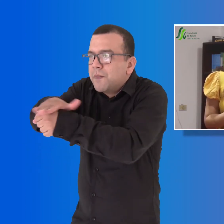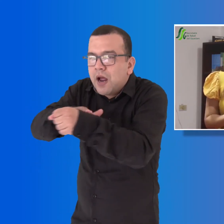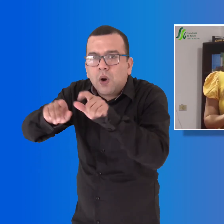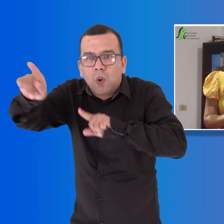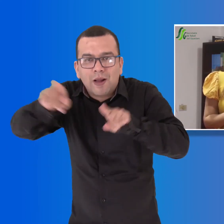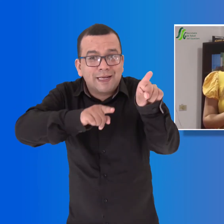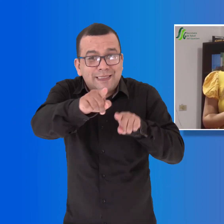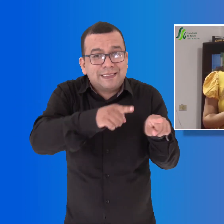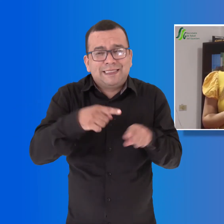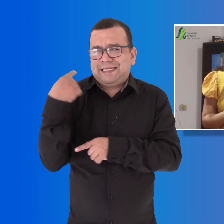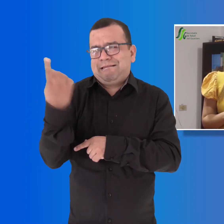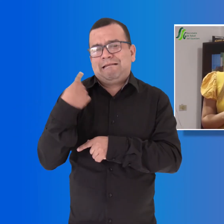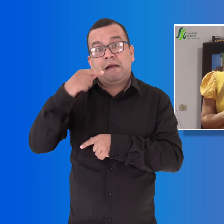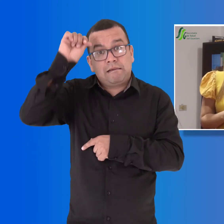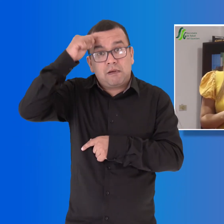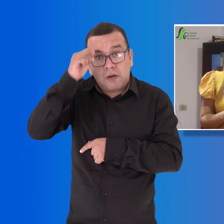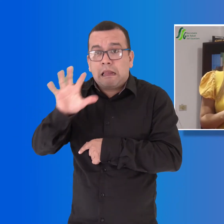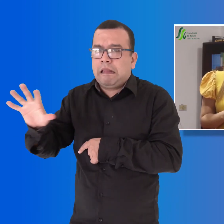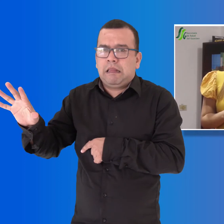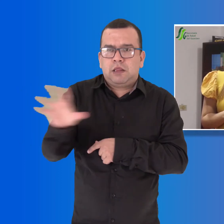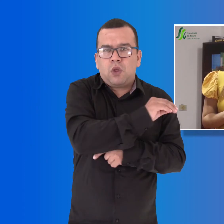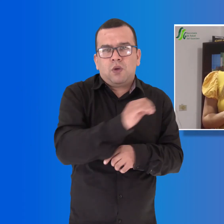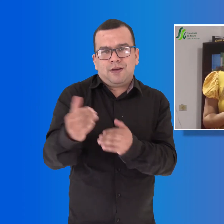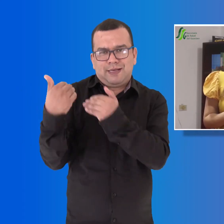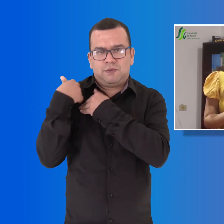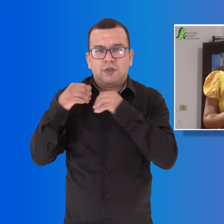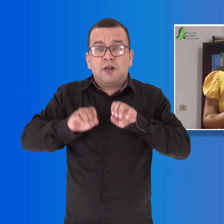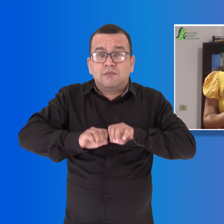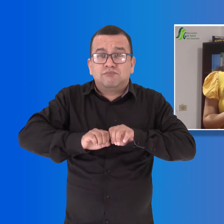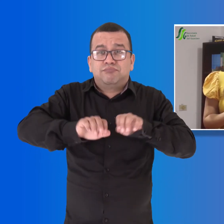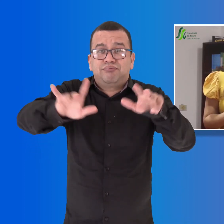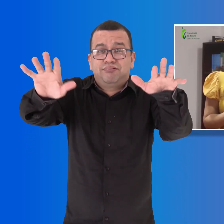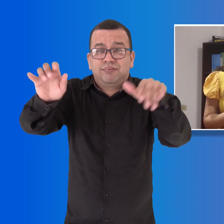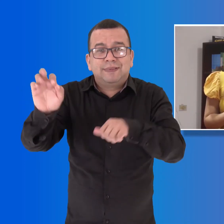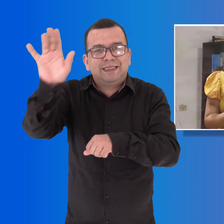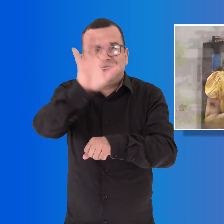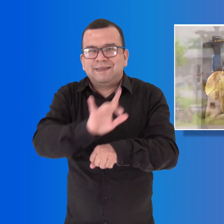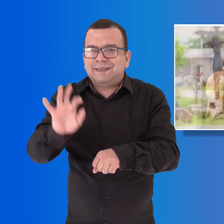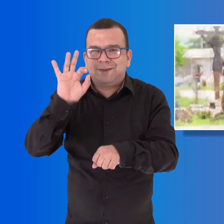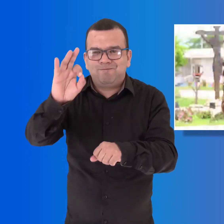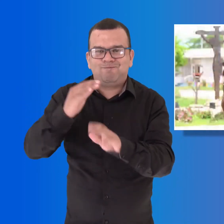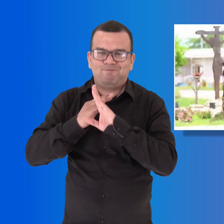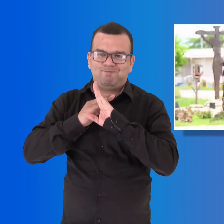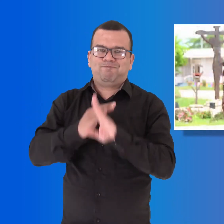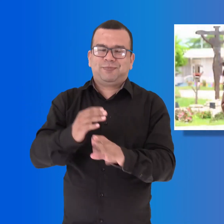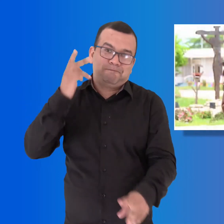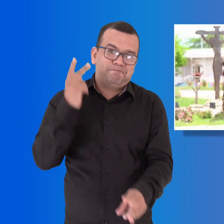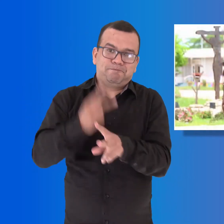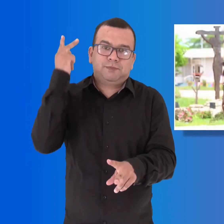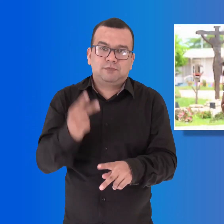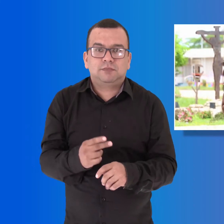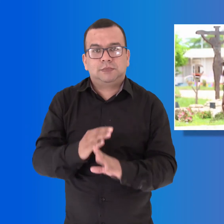Recuerden que entre todos podemos evitar la propagación del virus en nuestro departamento. Hasta aquí